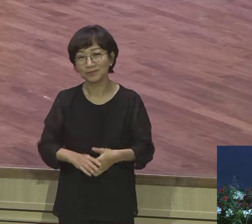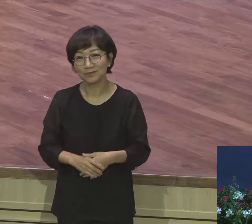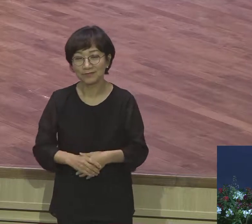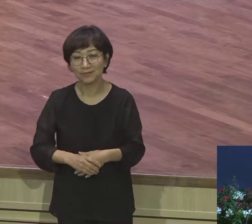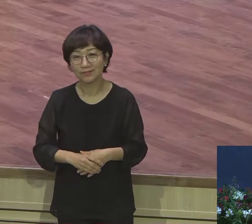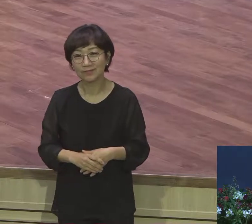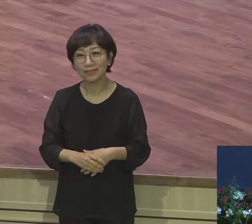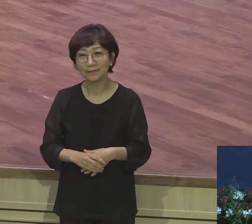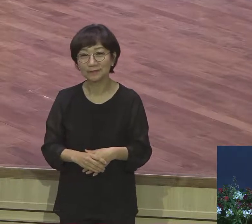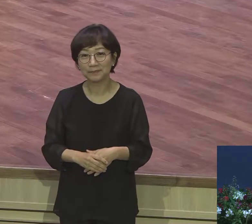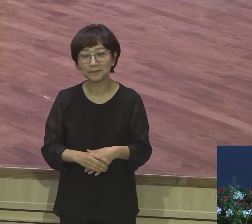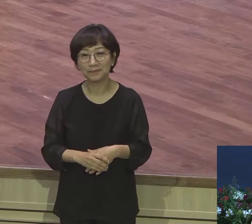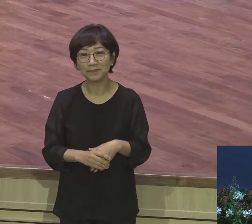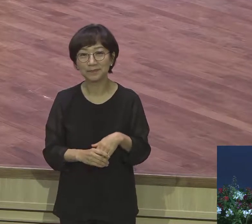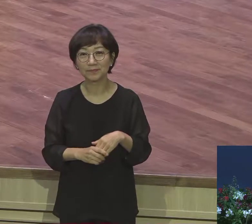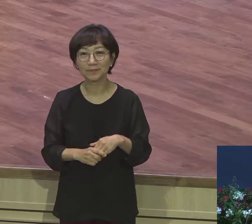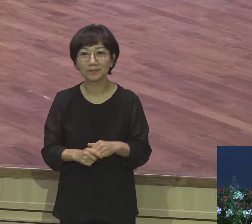약속 앞에도 야곱은요